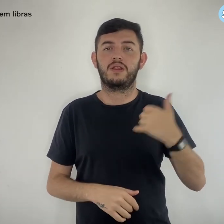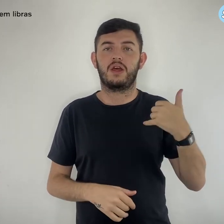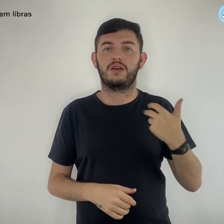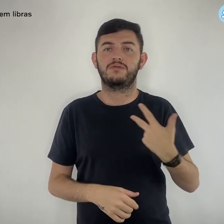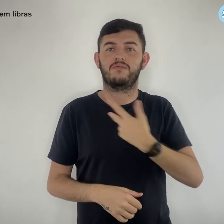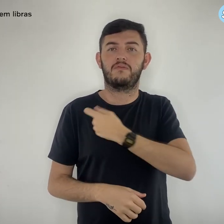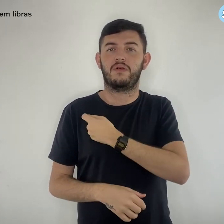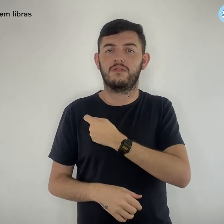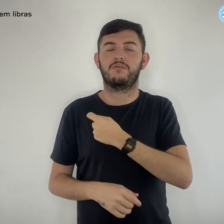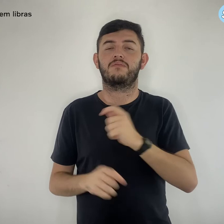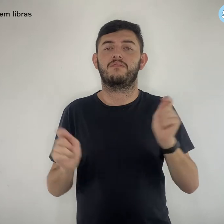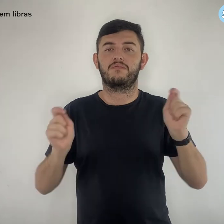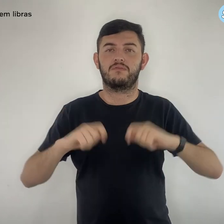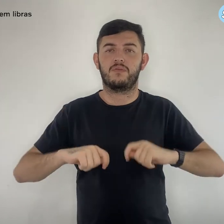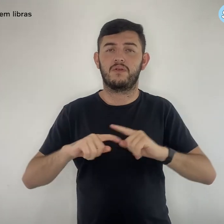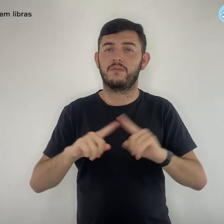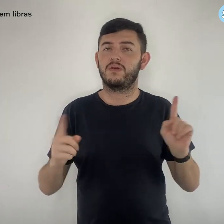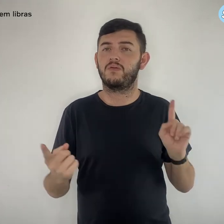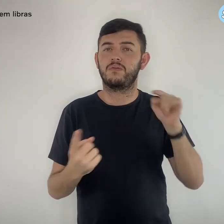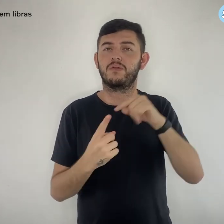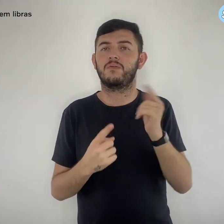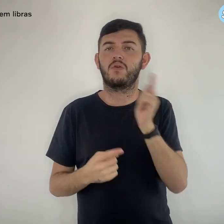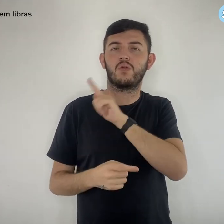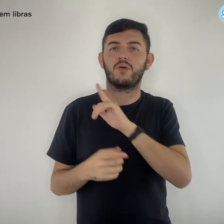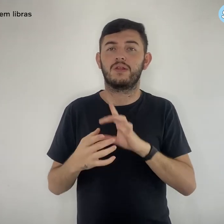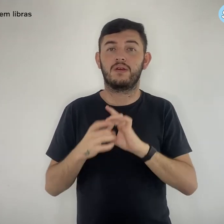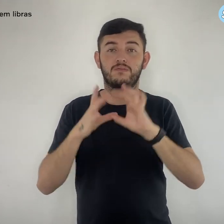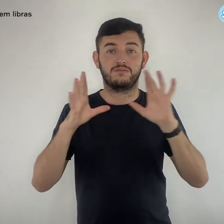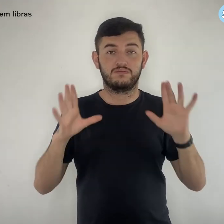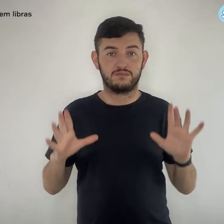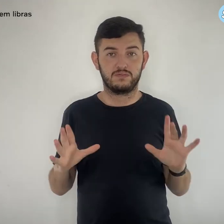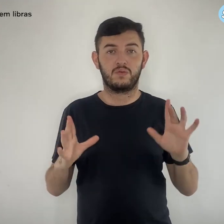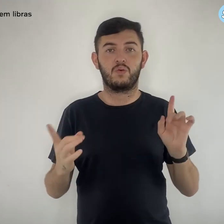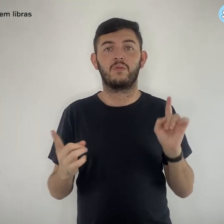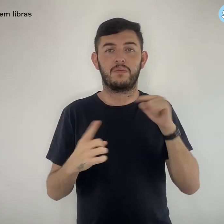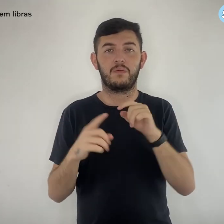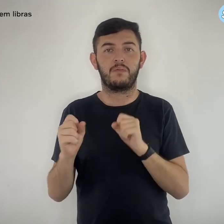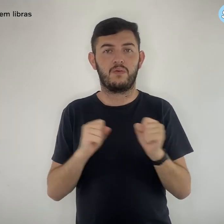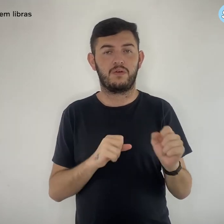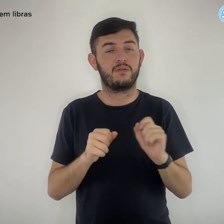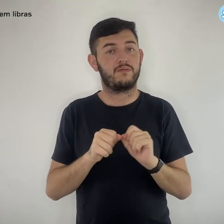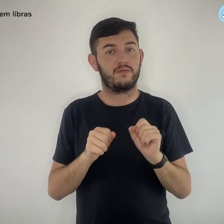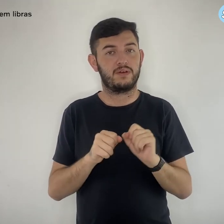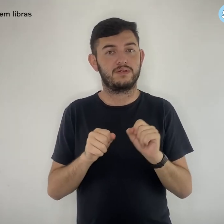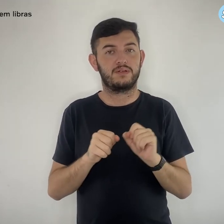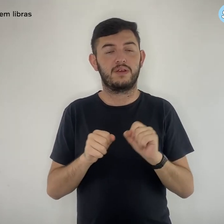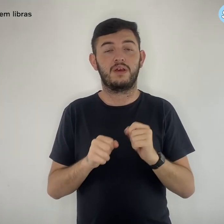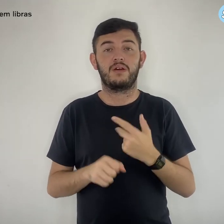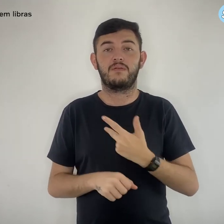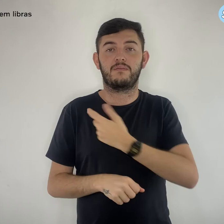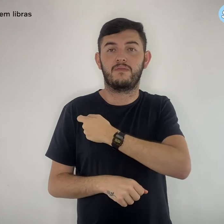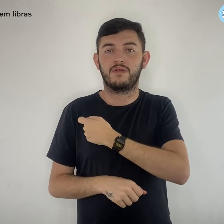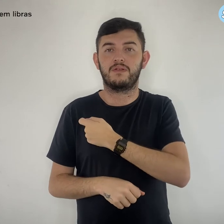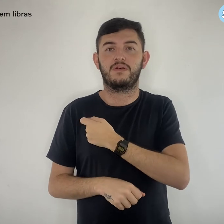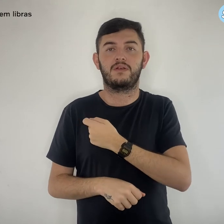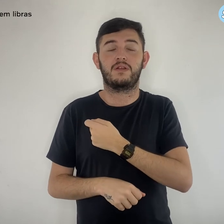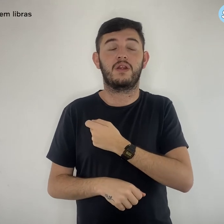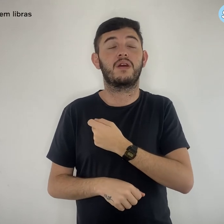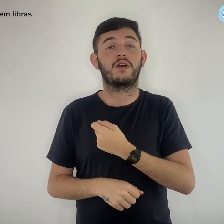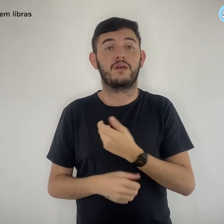mínima para a vacinação. O objetivo é obter autorização para a aplicação da vacina